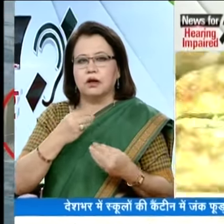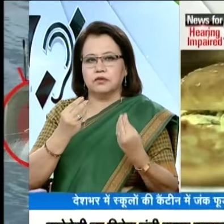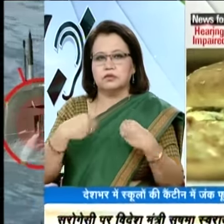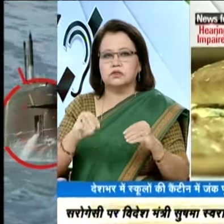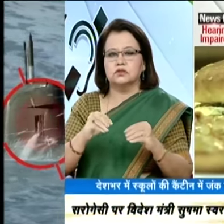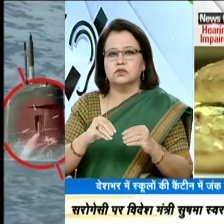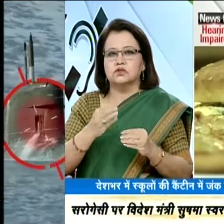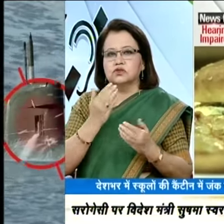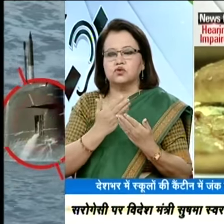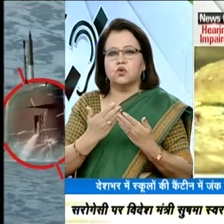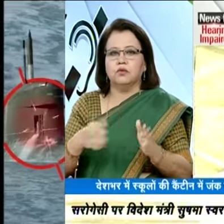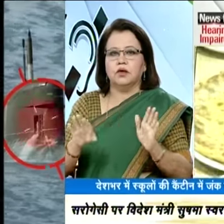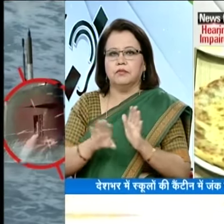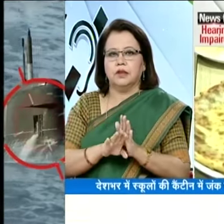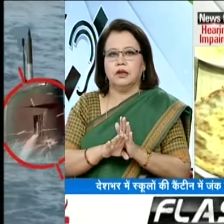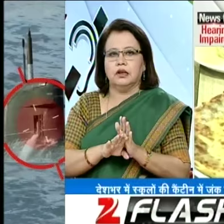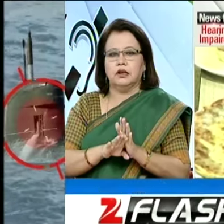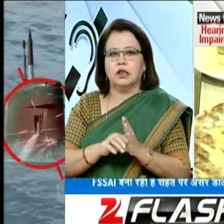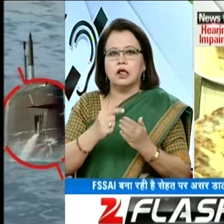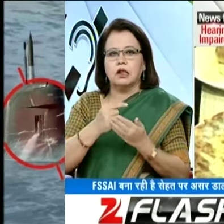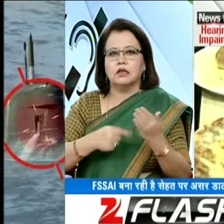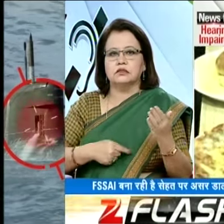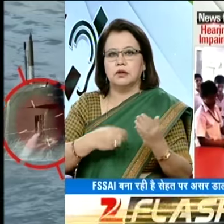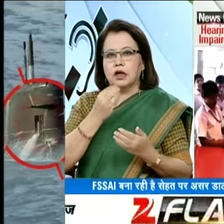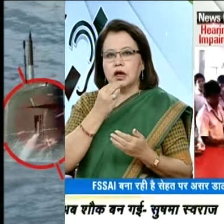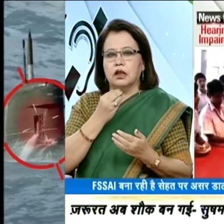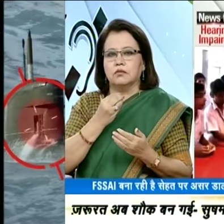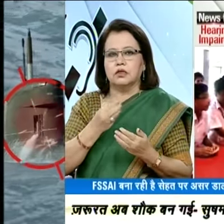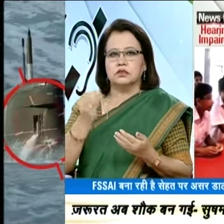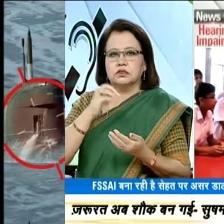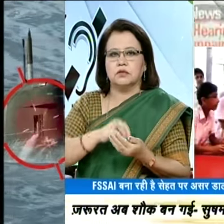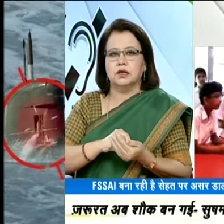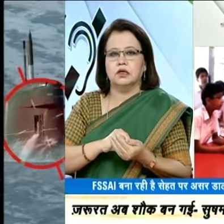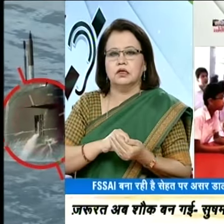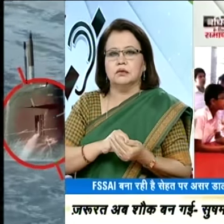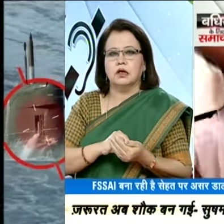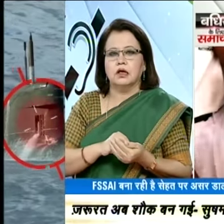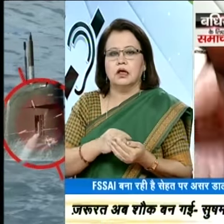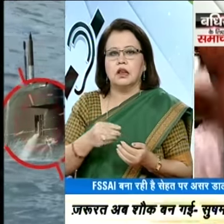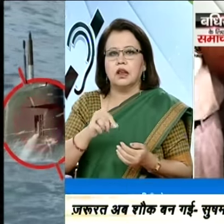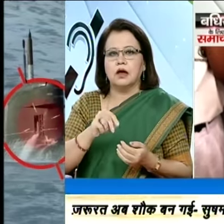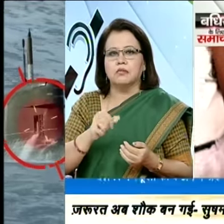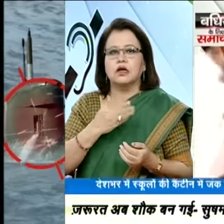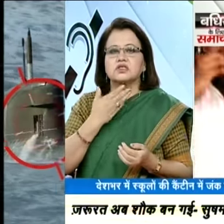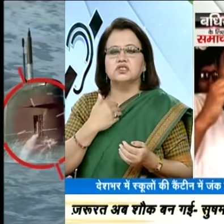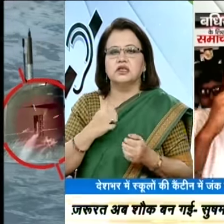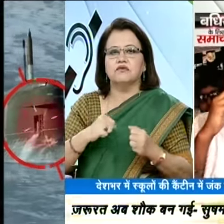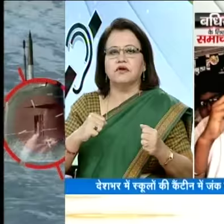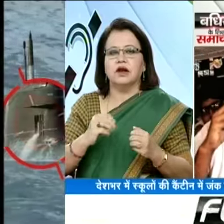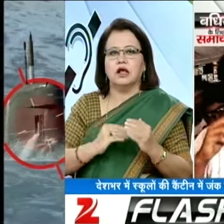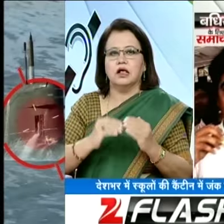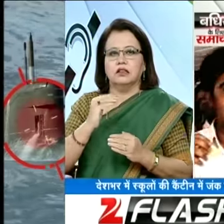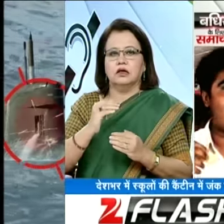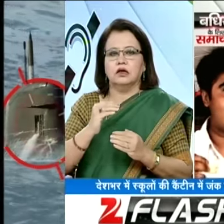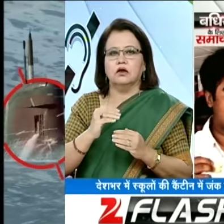फूड की बिक्री पर स्कूलों की कैंटीन में बैन लग जाएगा लिस्ट में खाने पीने की वो चीज़ें शामिल होंगी जिन में नमाक, चीनी, फैट की मातरा